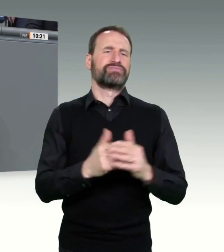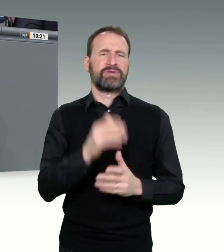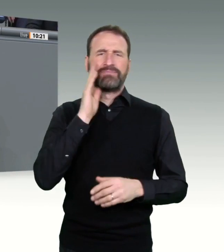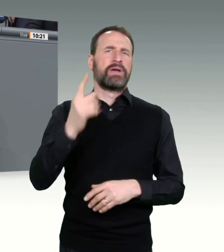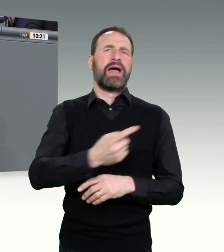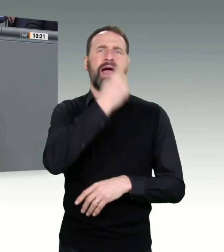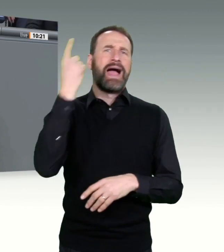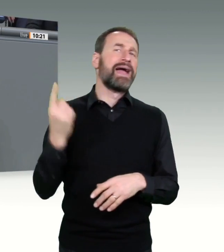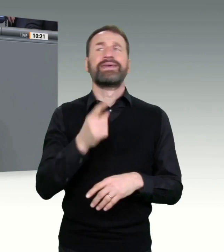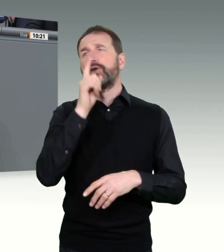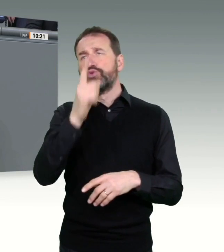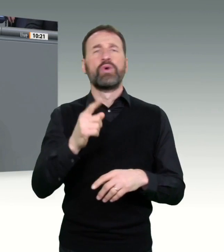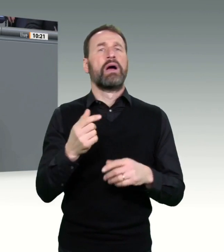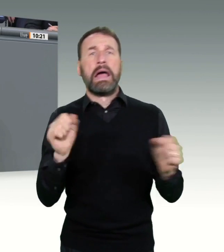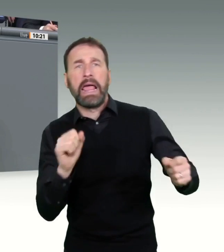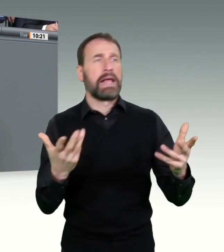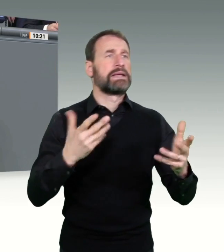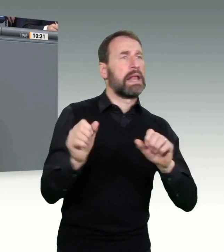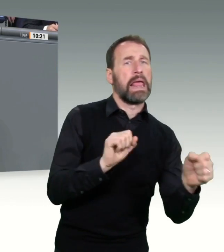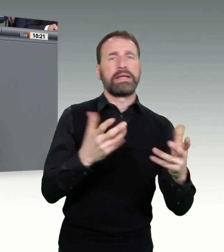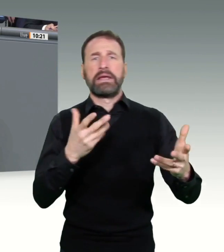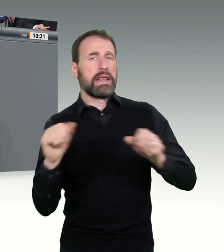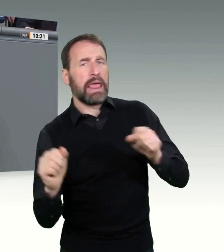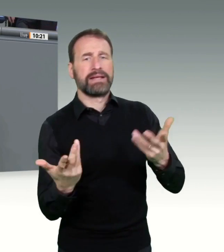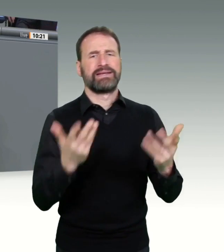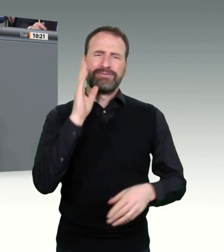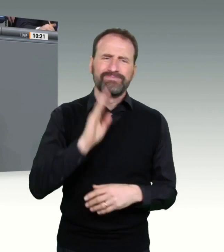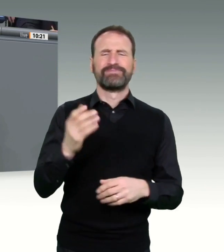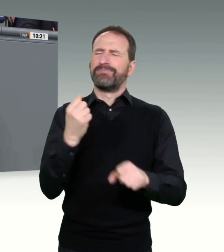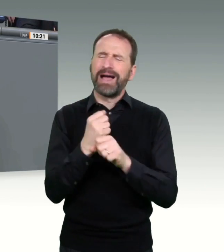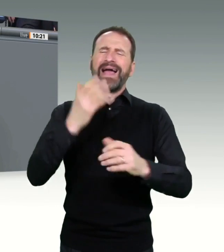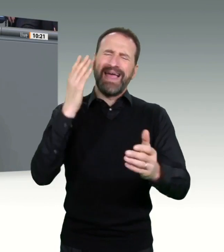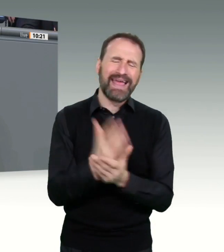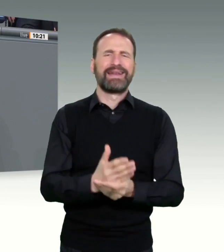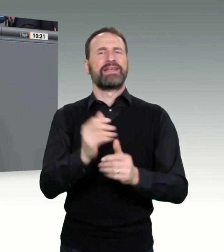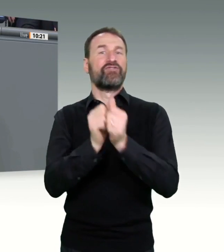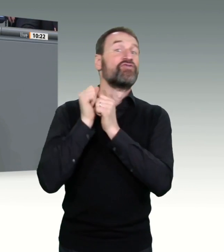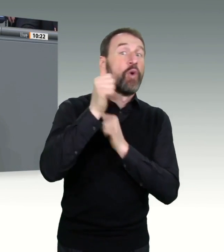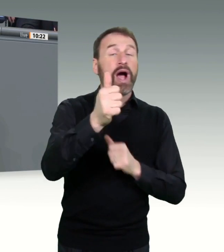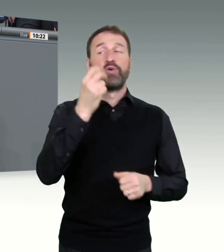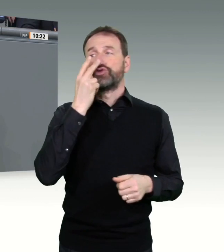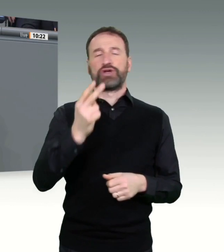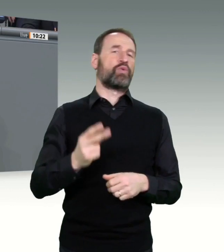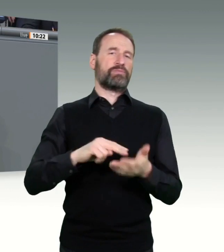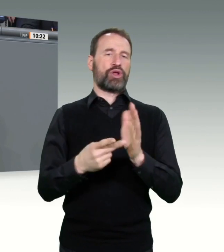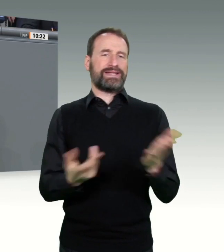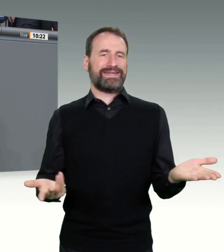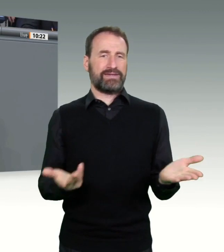Politik. Ein nationales Impfportal hätten Sie bereits im Sommer entwickeln können und müssen. Wieder